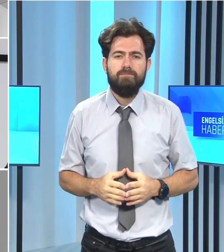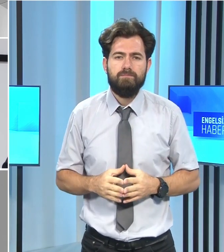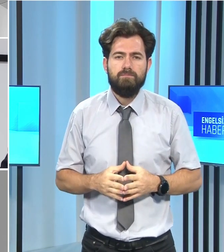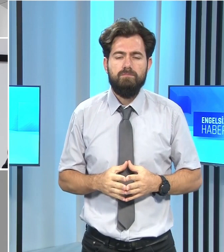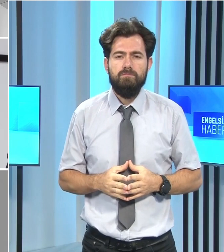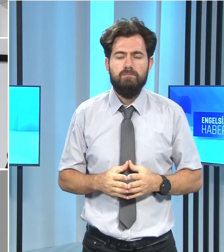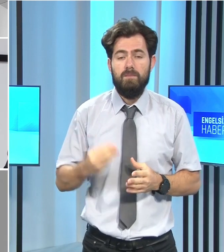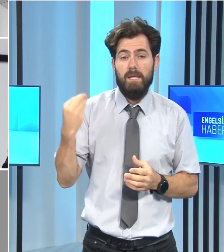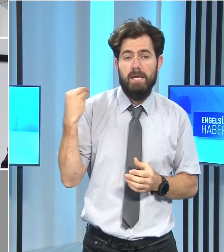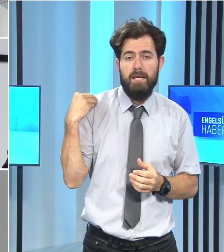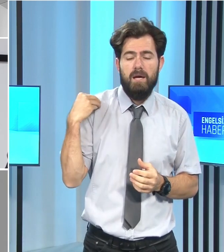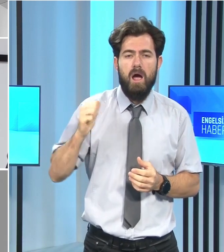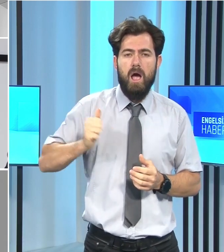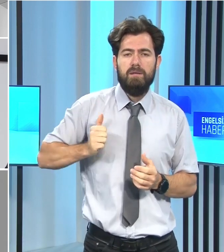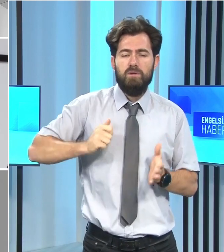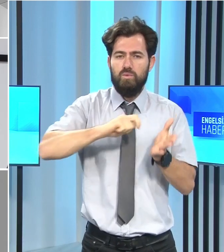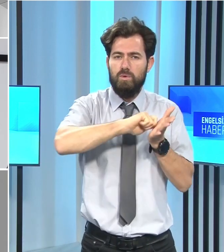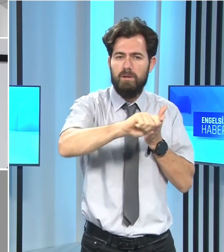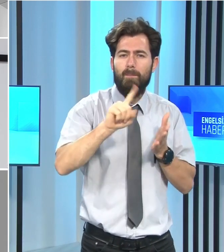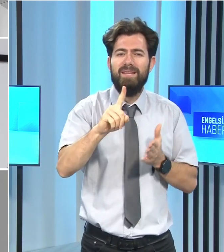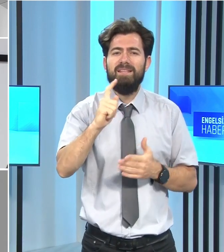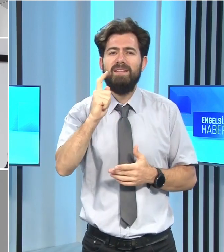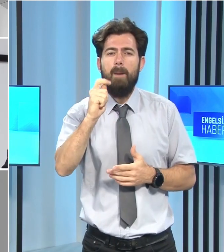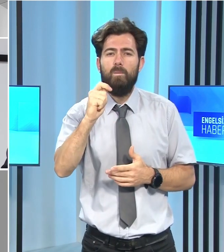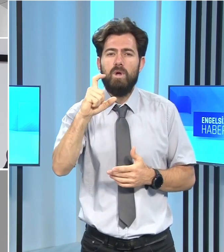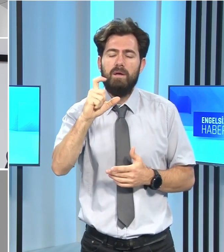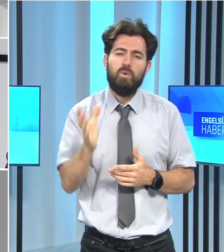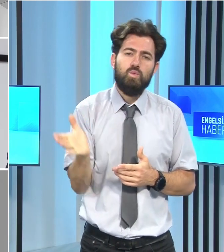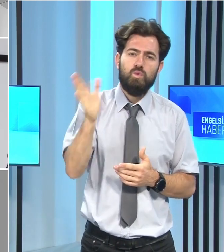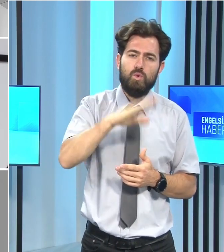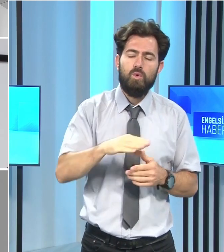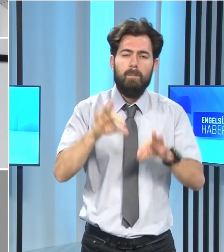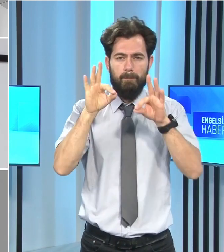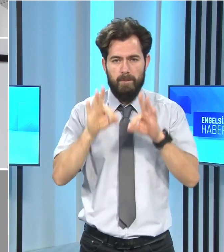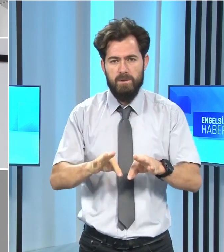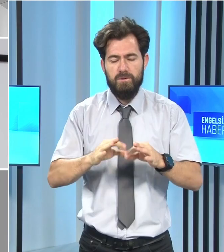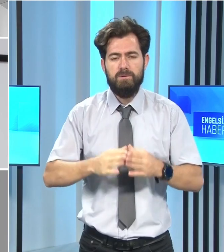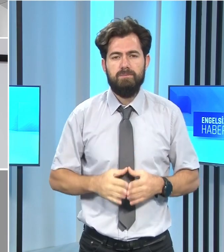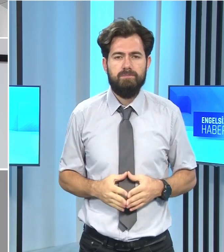Yeni asgari ücret, 1 Temmuz'dan itibaren geçerli olacak.